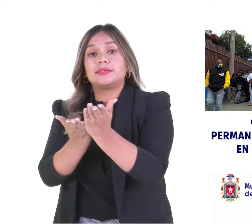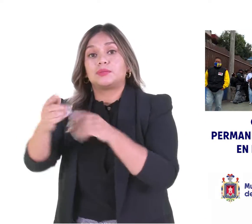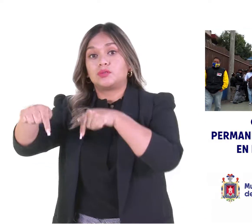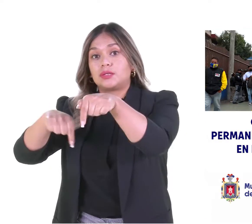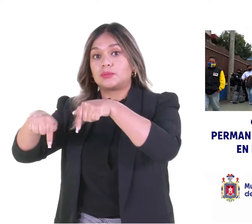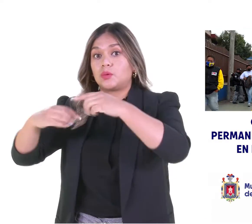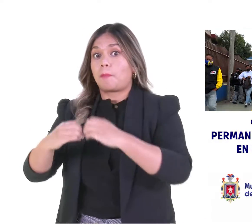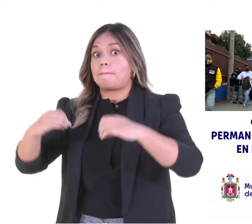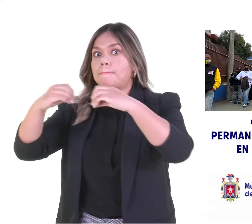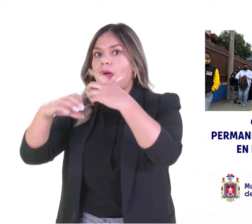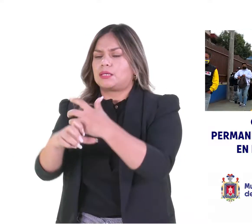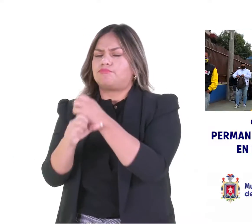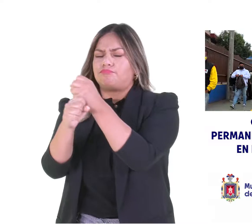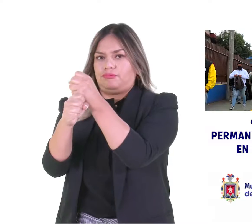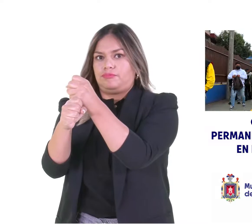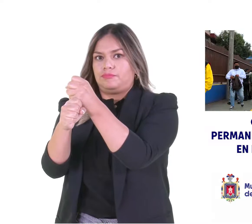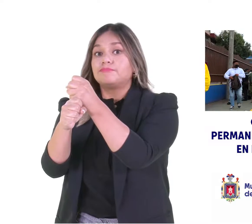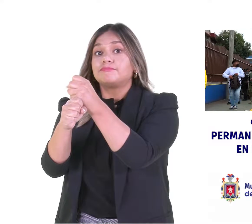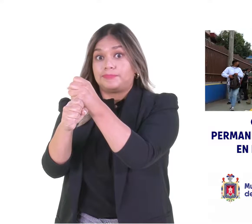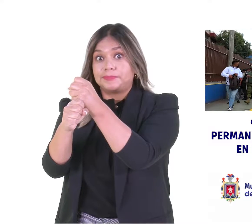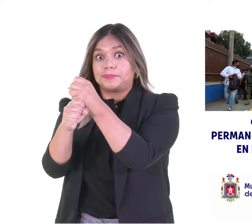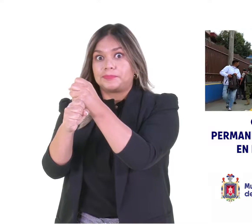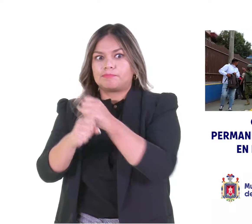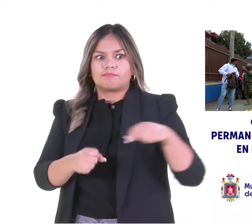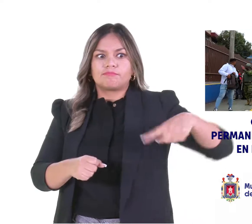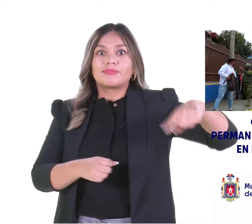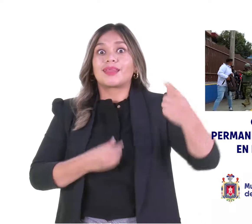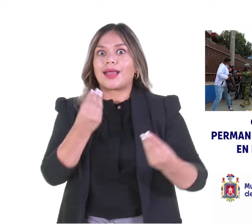Se fortalecen los operativos de forma aleatoria.